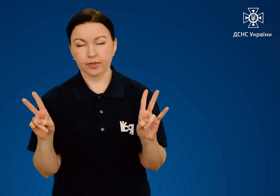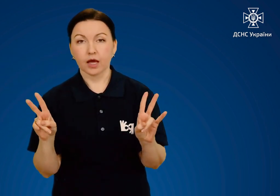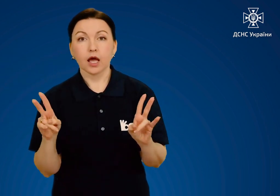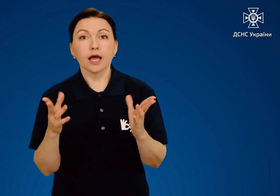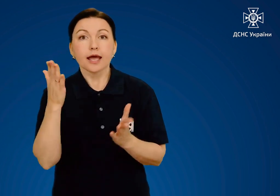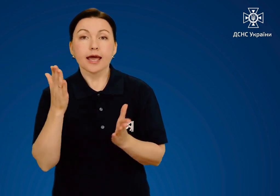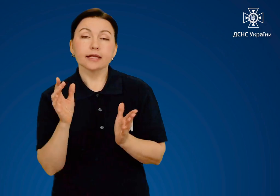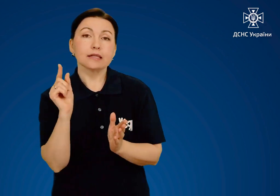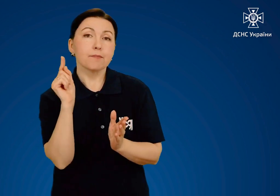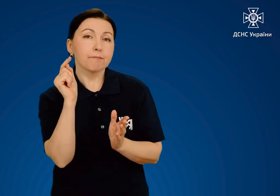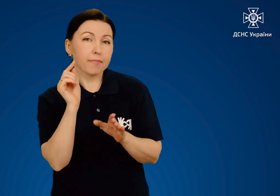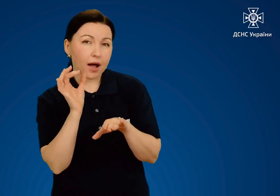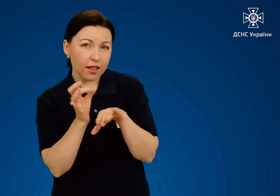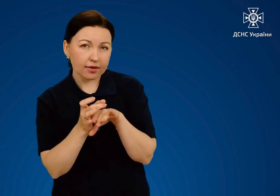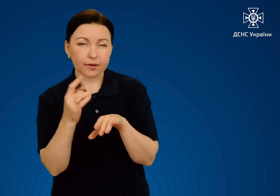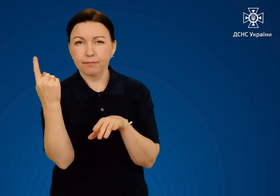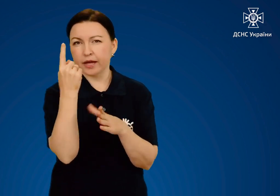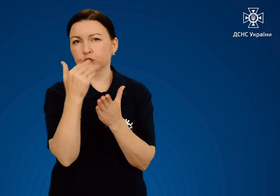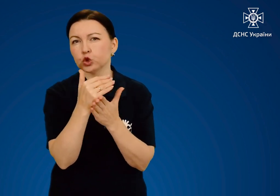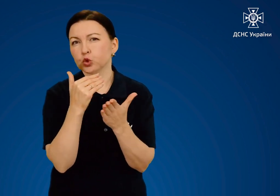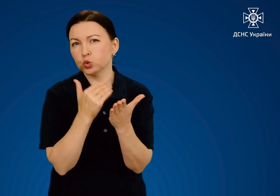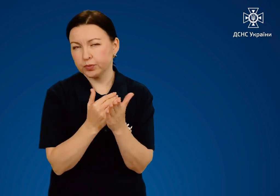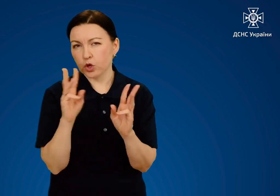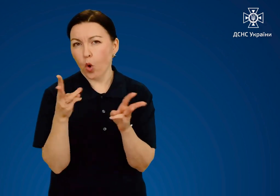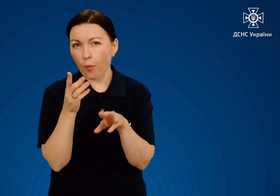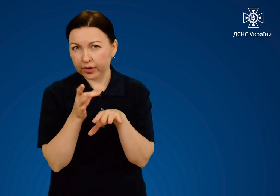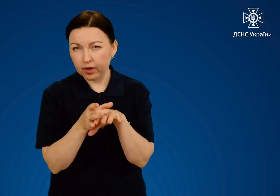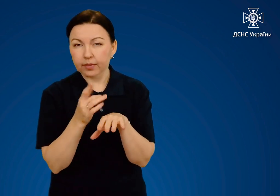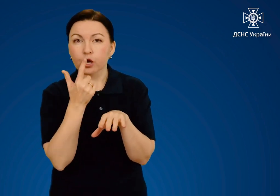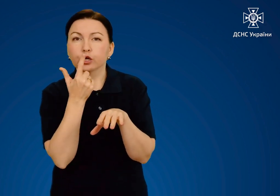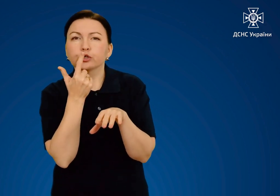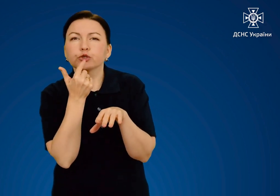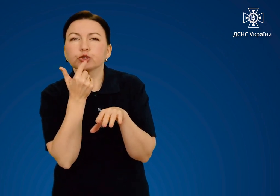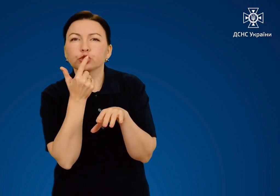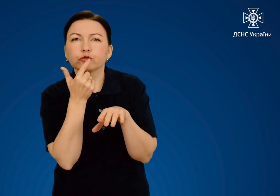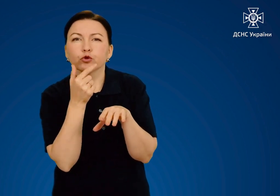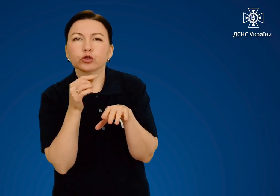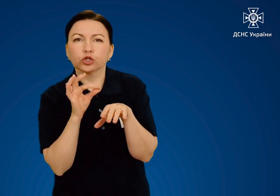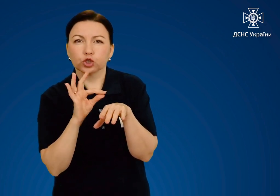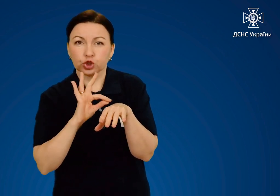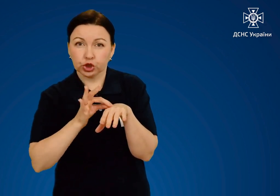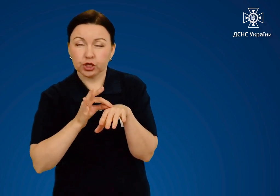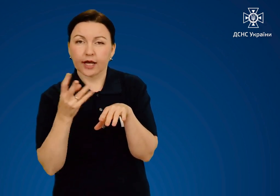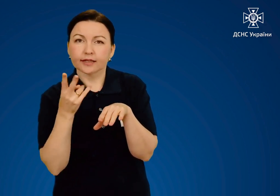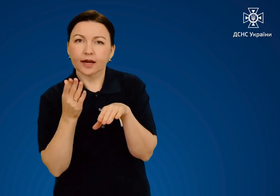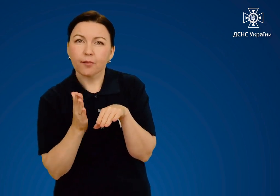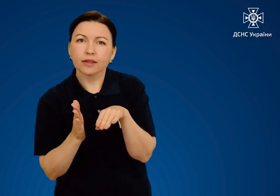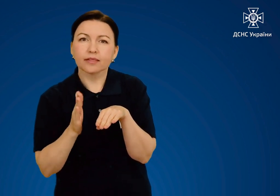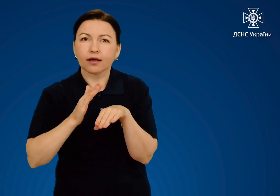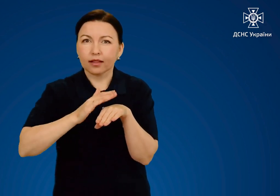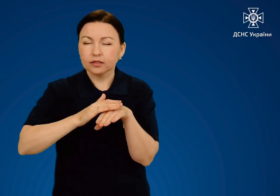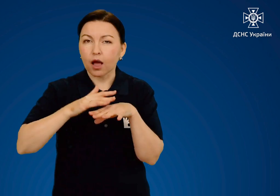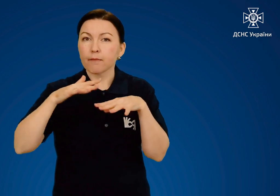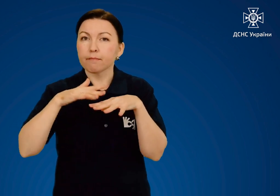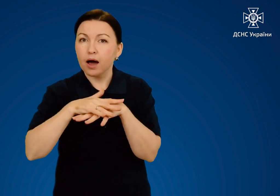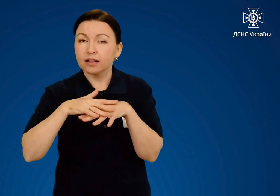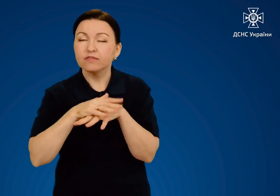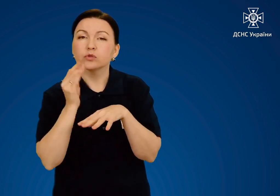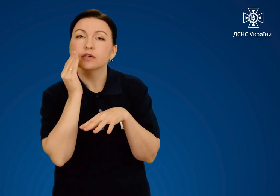При невеликих опіках першого ступеню на почервонілу шкіру необхідно накласти